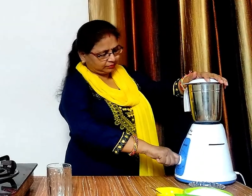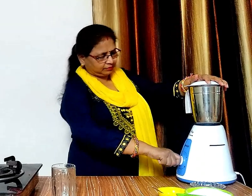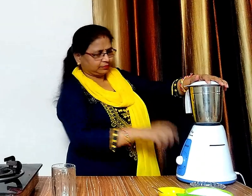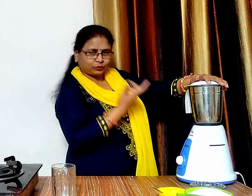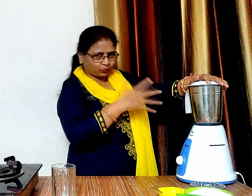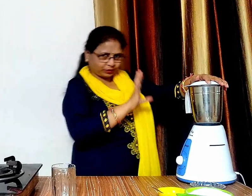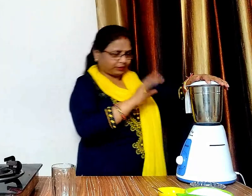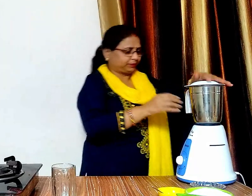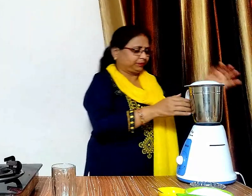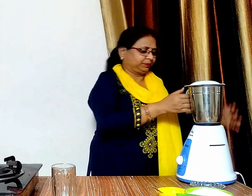सारी चीज़े पिस चुकी है